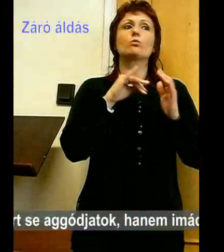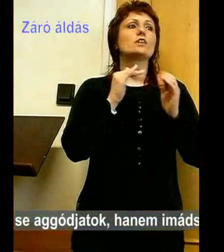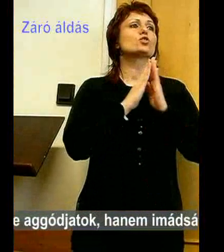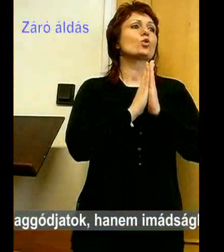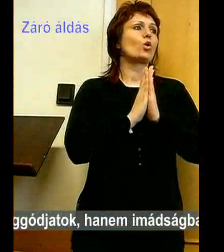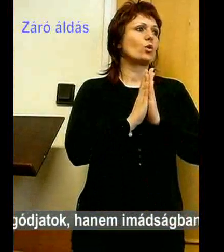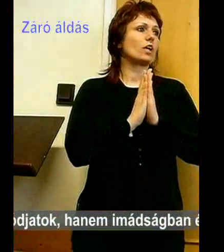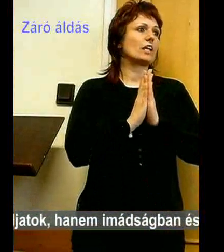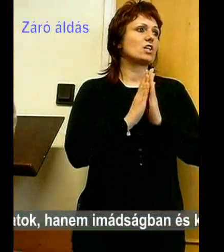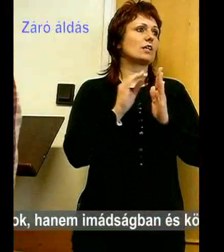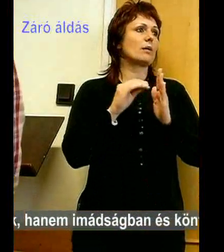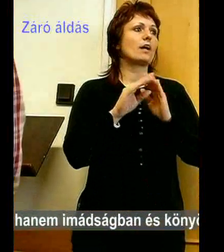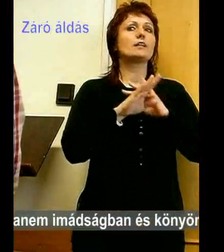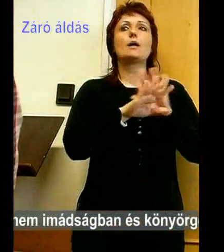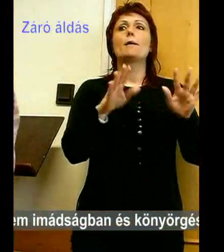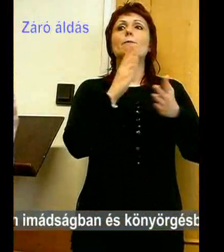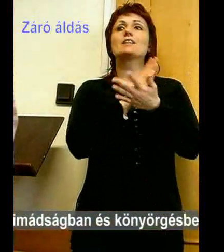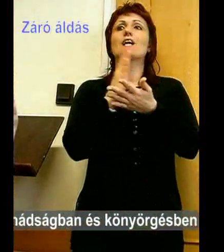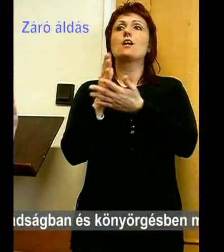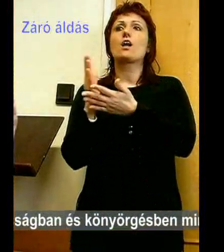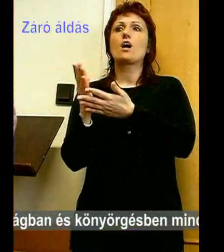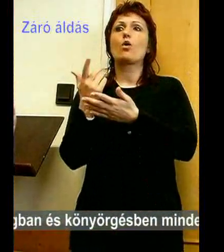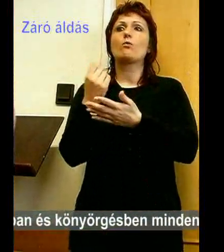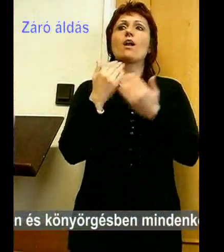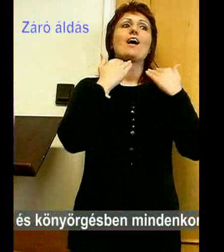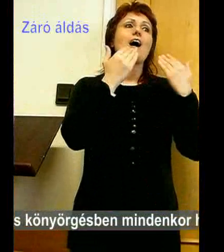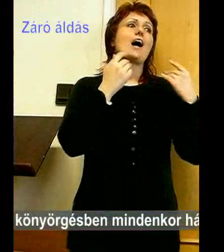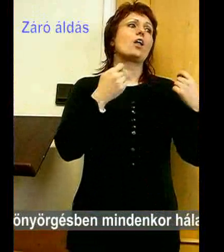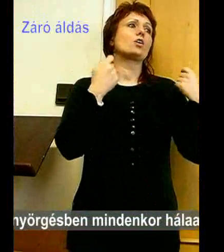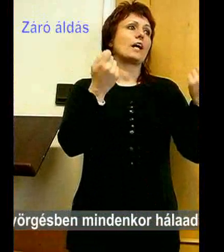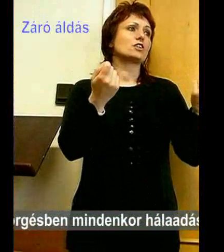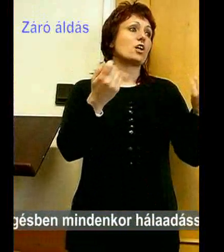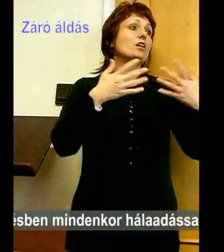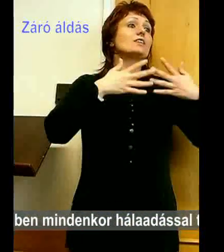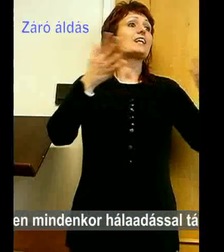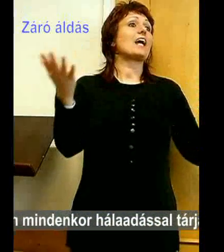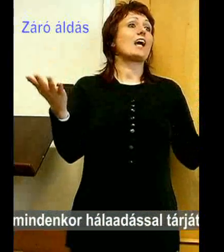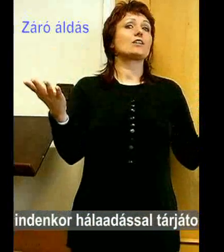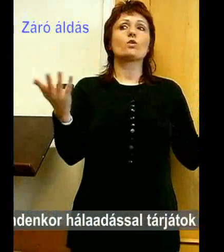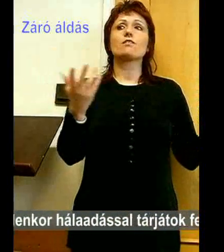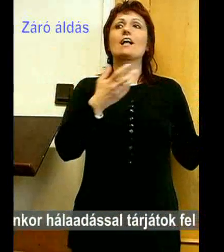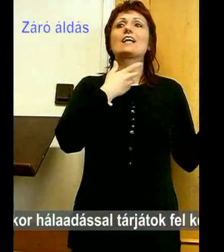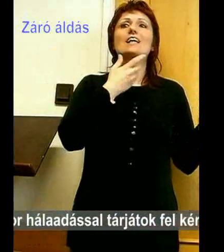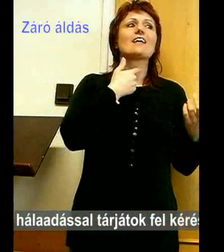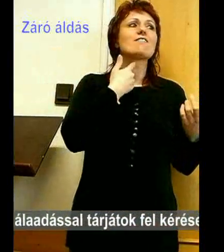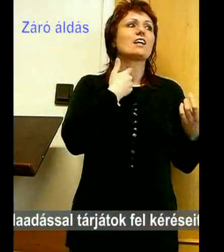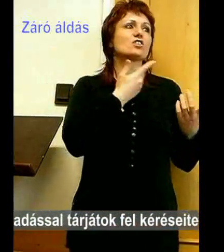szívalunkban